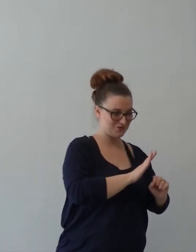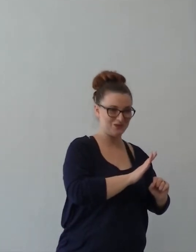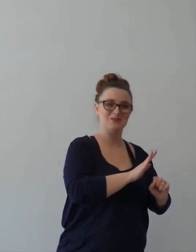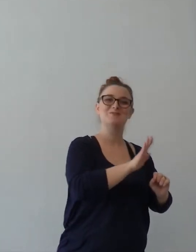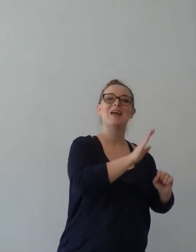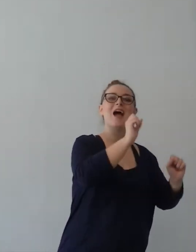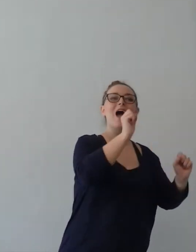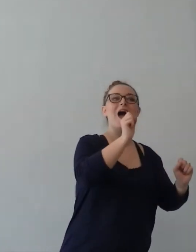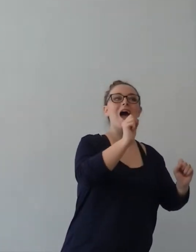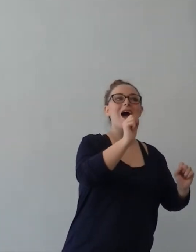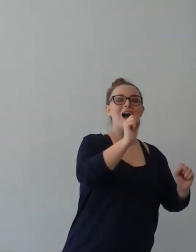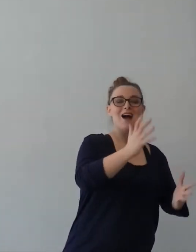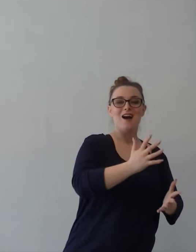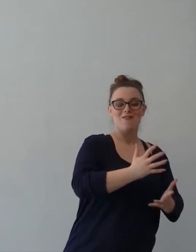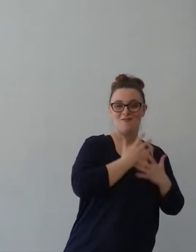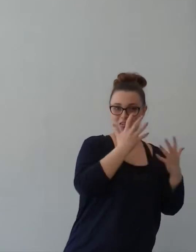Ok.